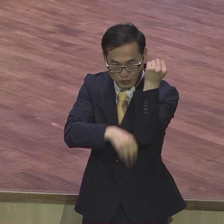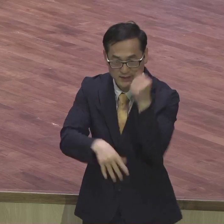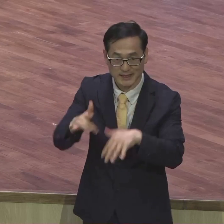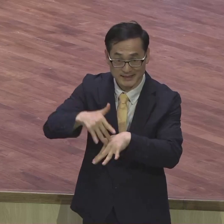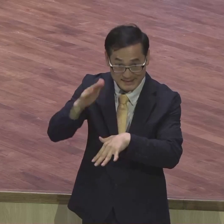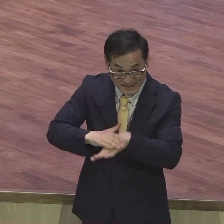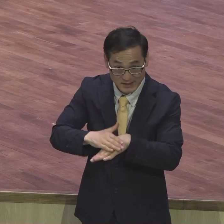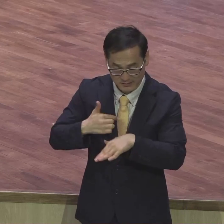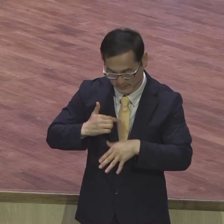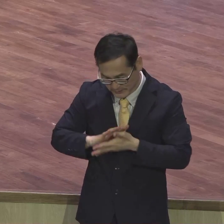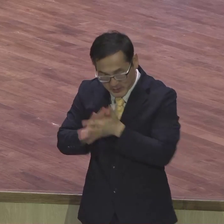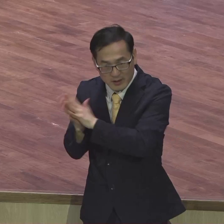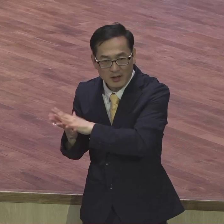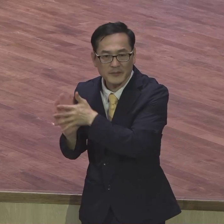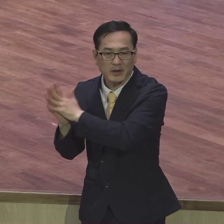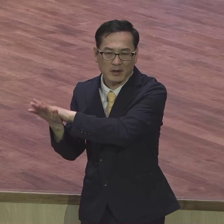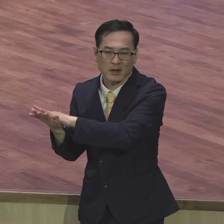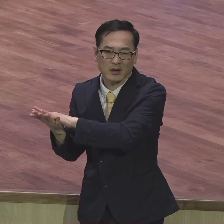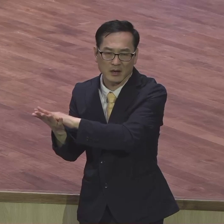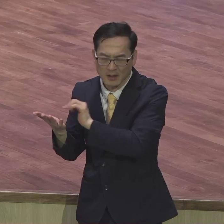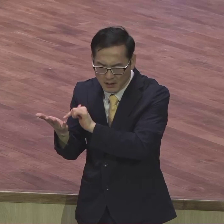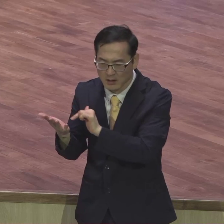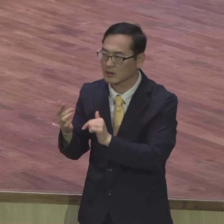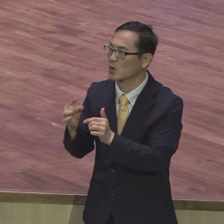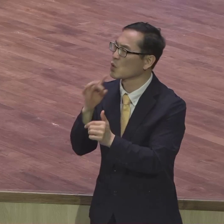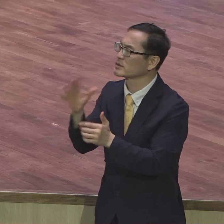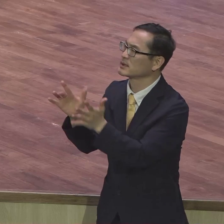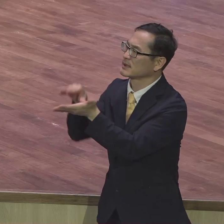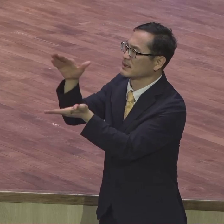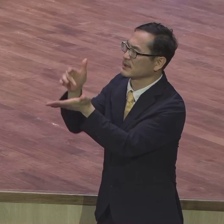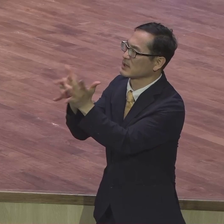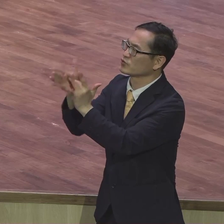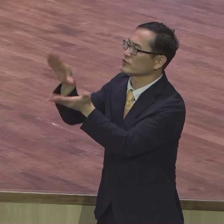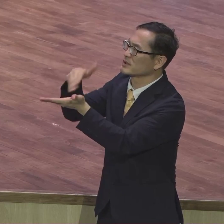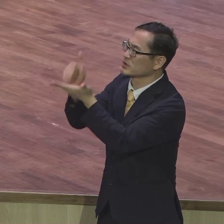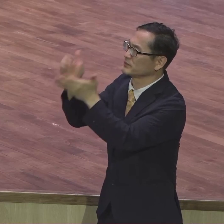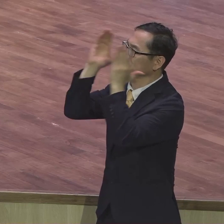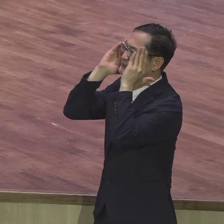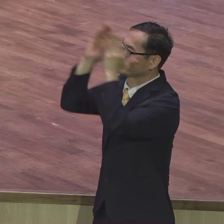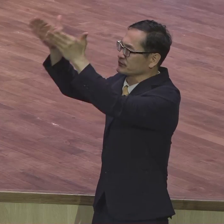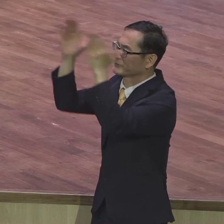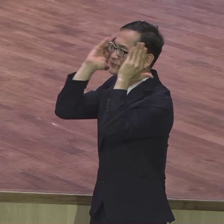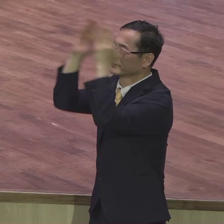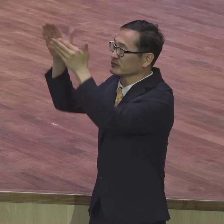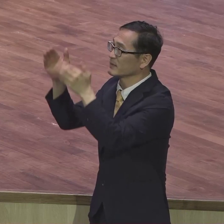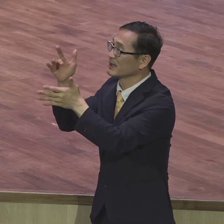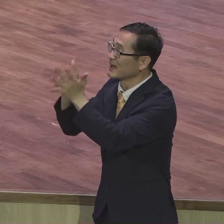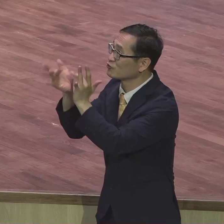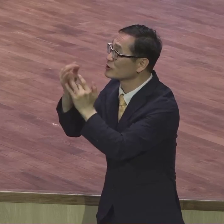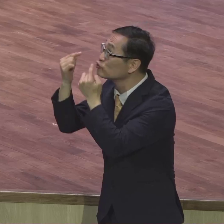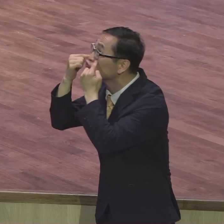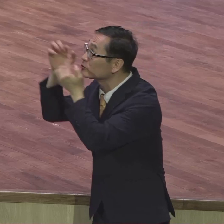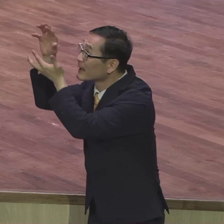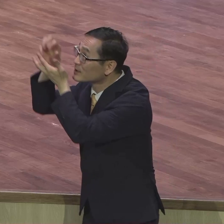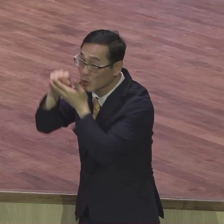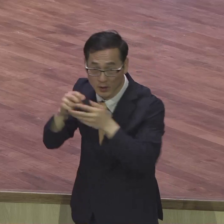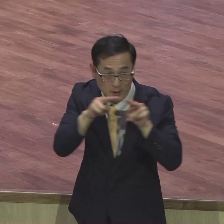무슨 일이 생기면 오직 그리스도 그리스도 그리스도의 눈으로 바라보시 바랍니다 그리스도 눈으로 풀어가시 바랍니다